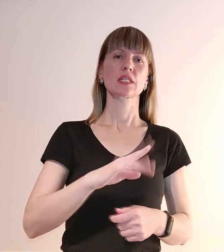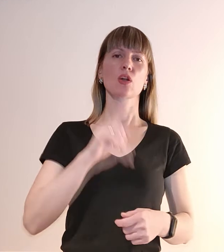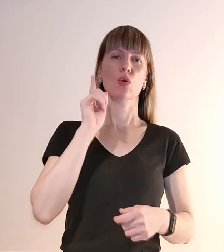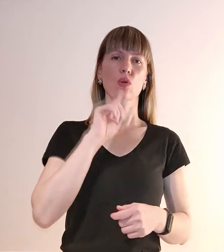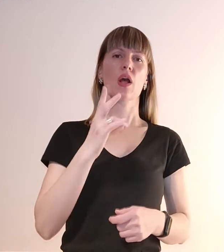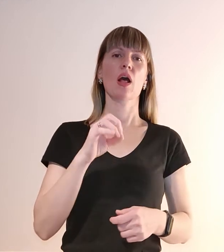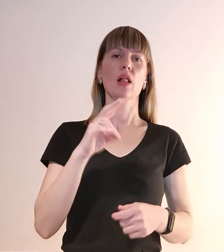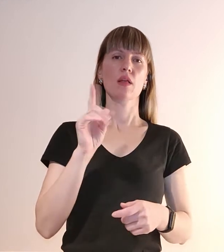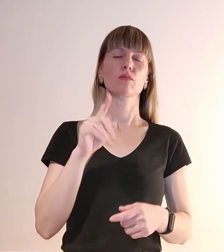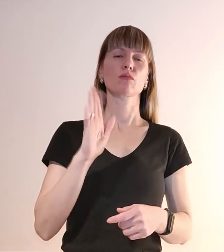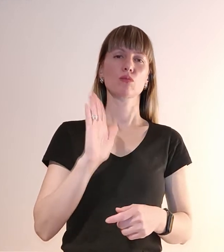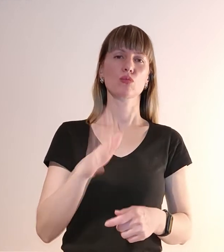вона піде.